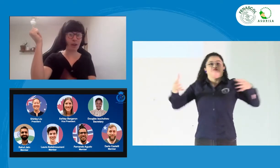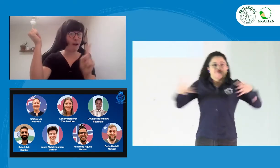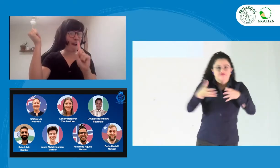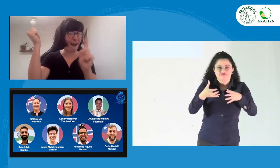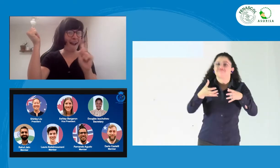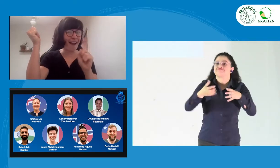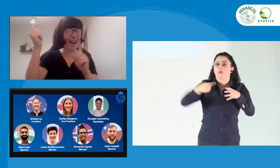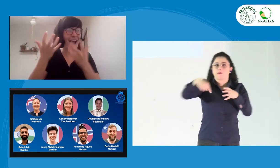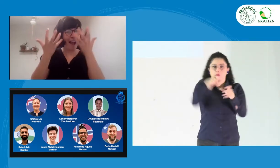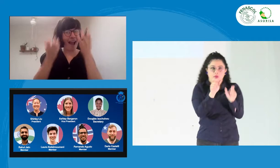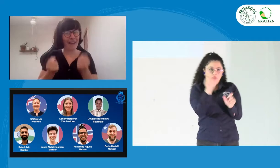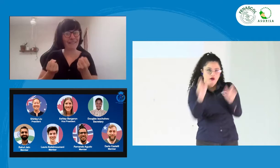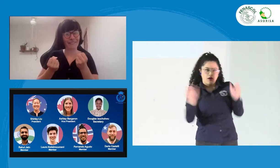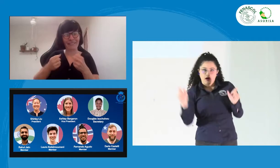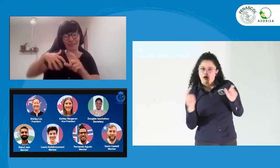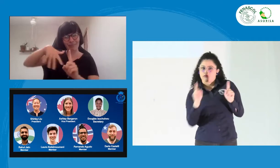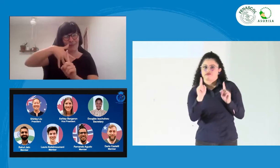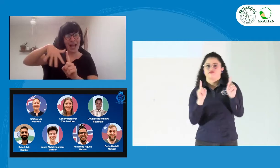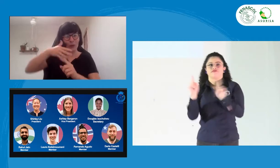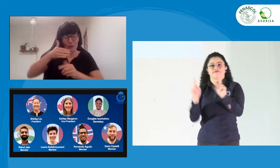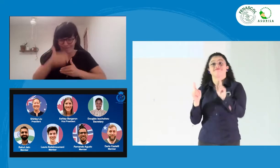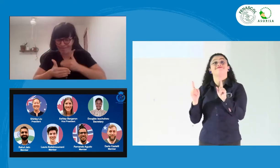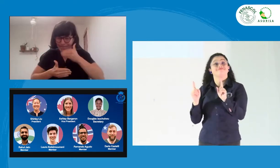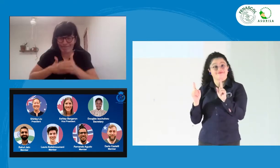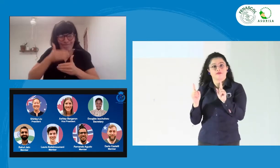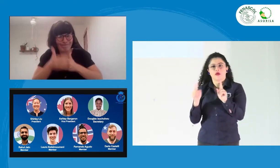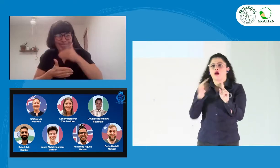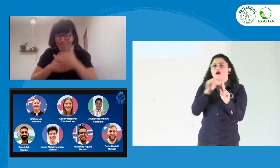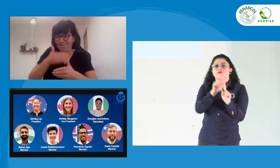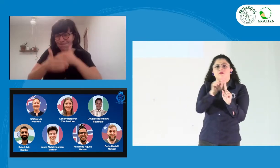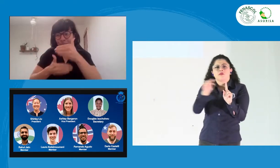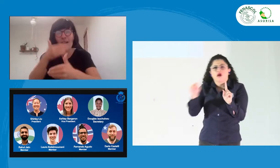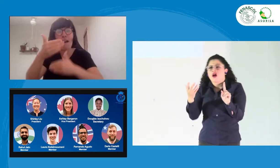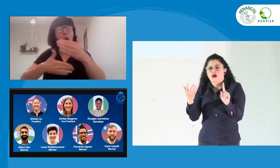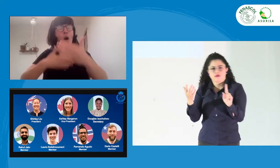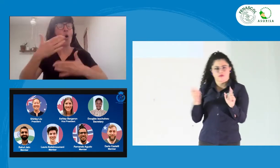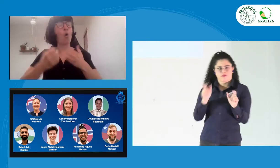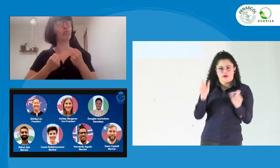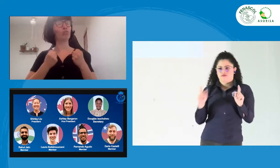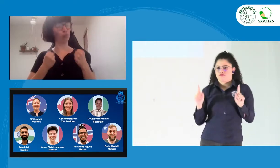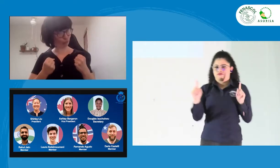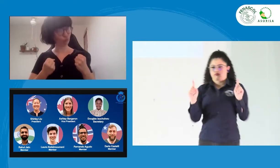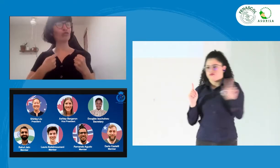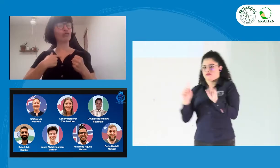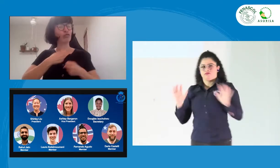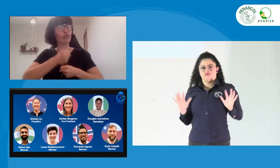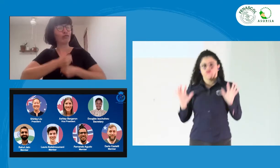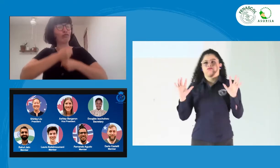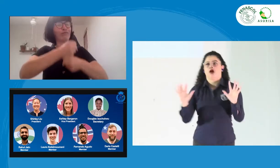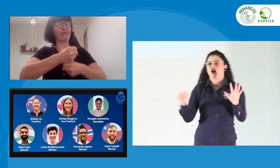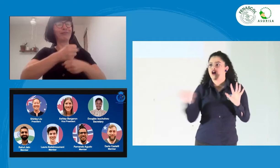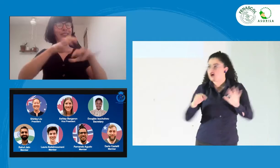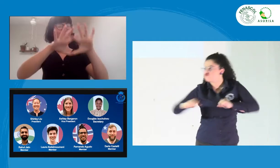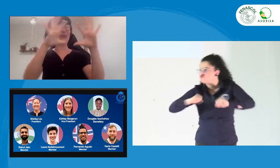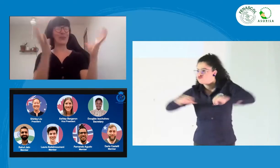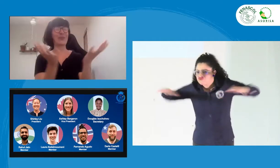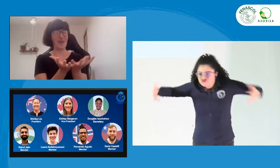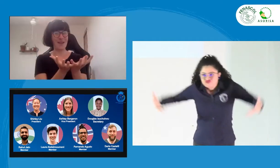parte de la sección de jóvenes de la WFD. Y esta sección, pues, tiene